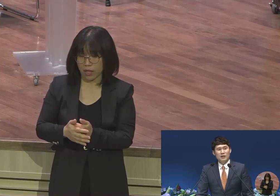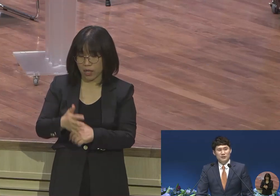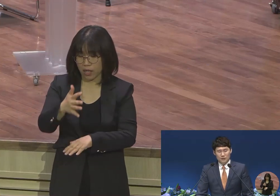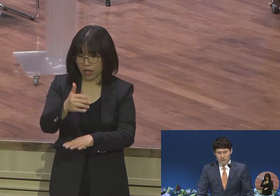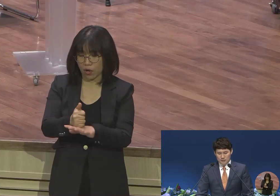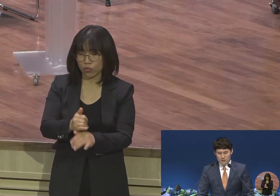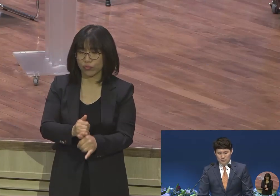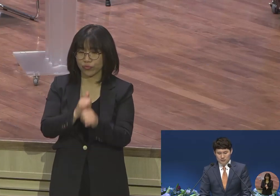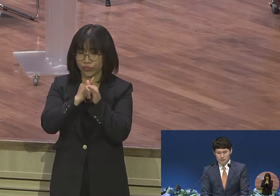당해서